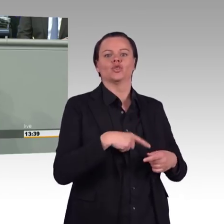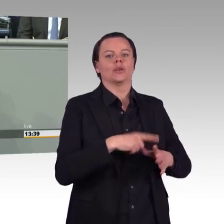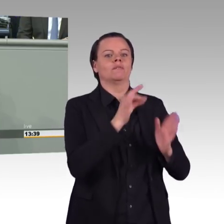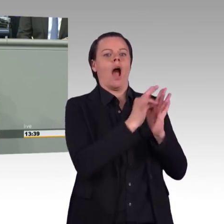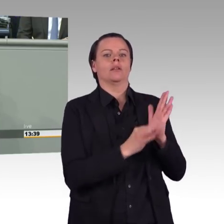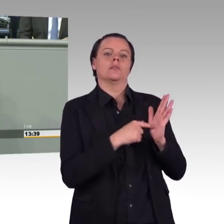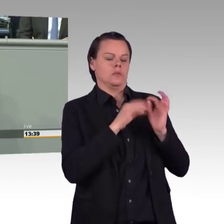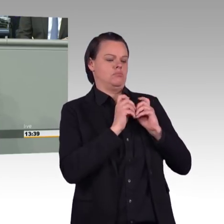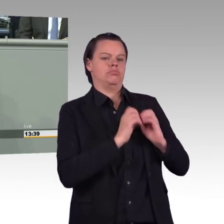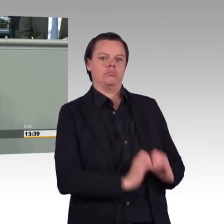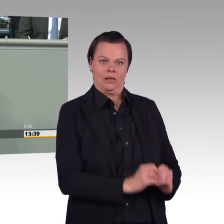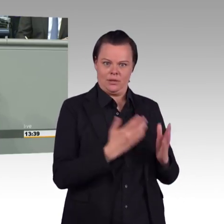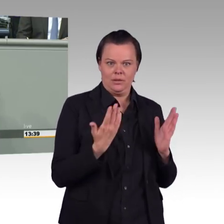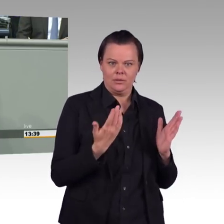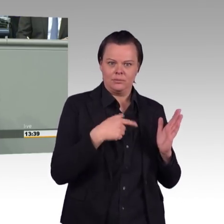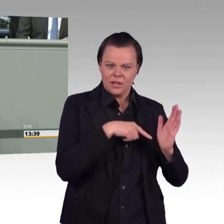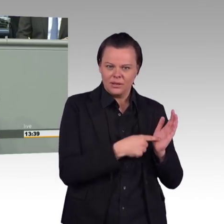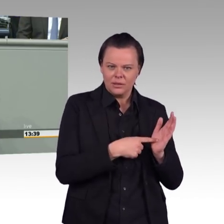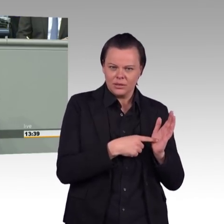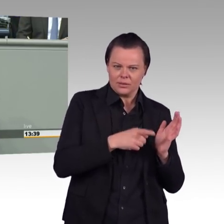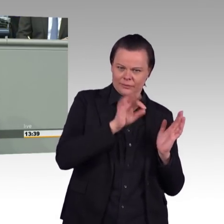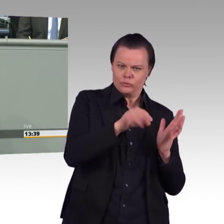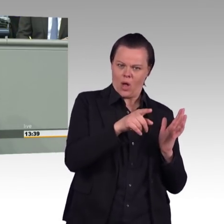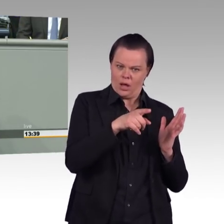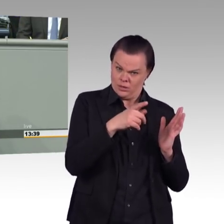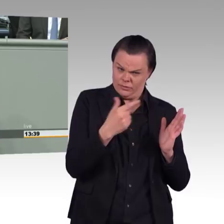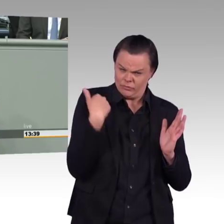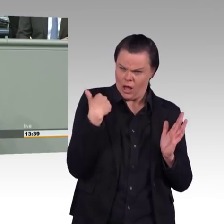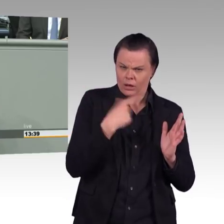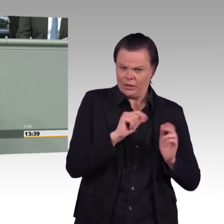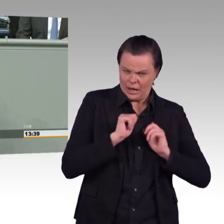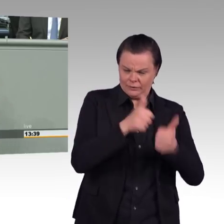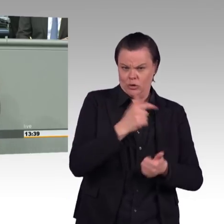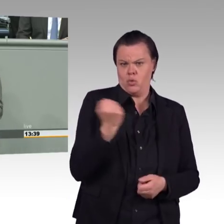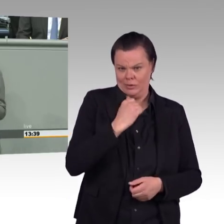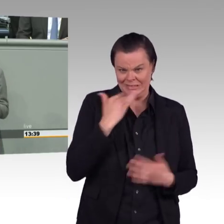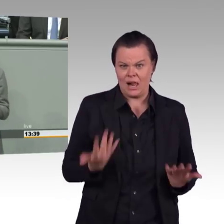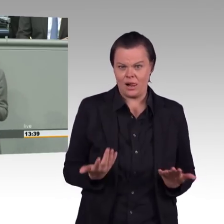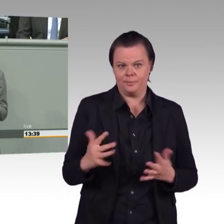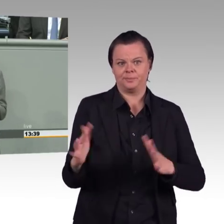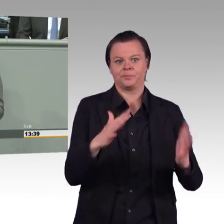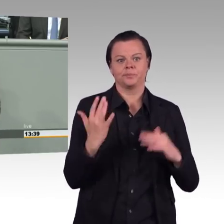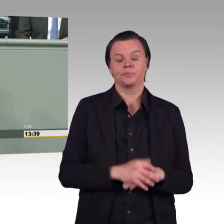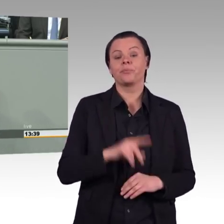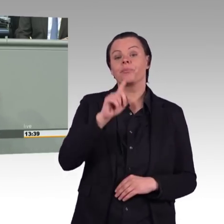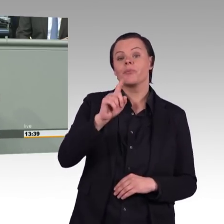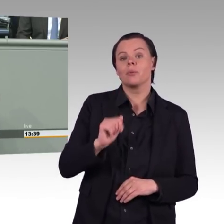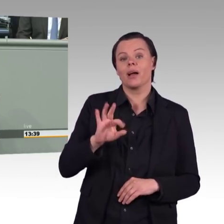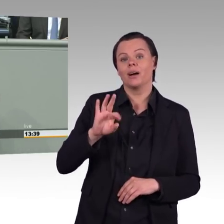von Herrn Lemmel gewesen. Denn Herr Lemmel hat eben vertreten, was wir sonst immer von Herrn Hilse hier tatsächlich hören, im deutschen